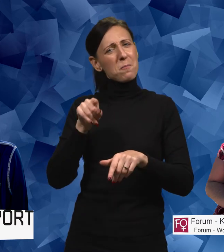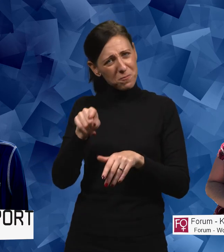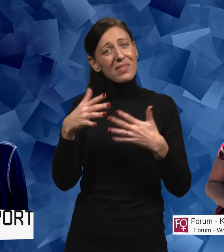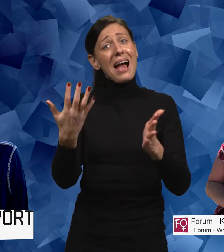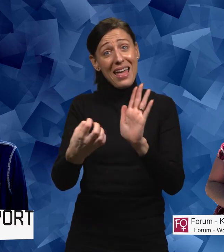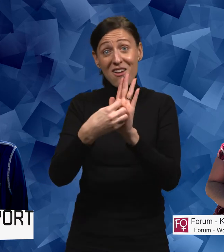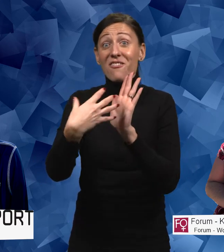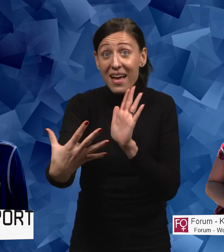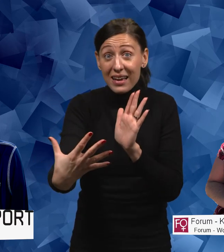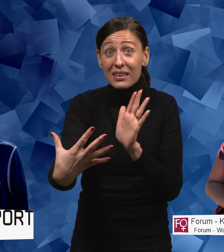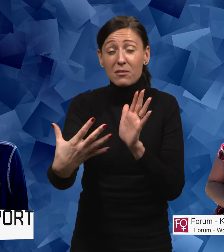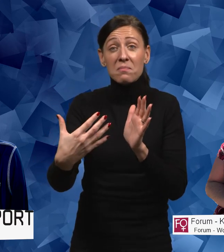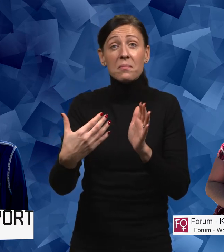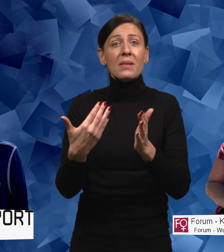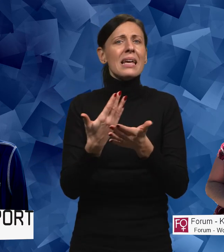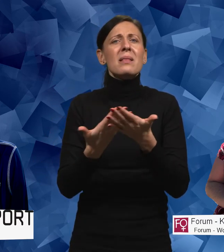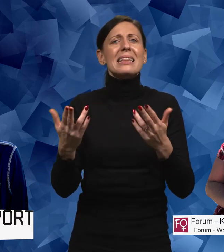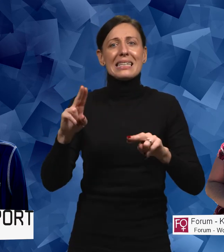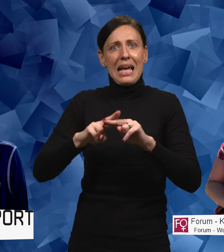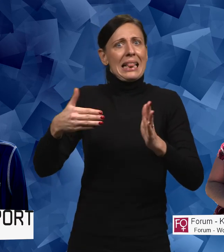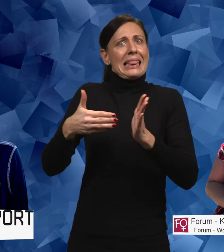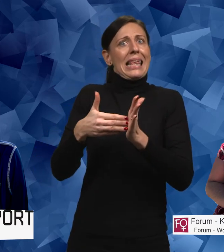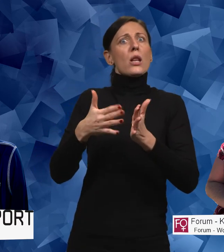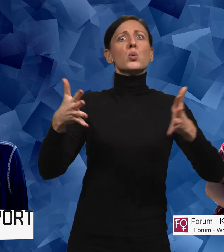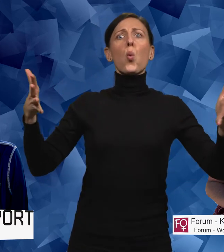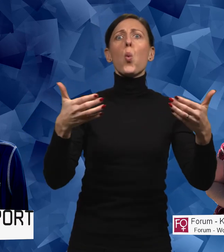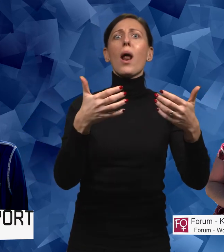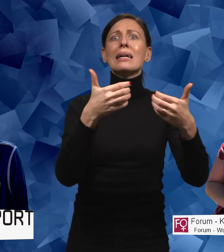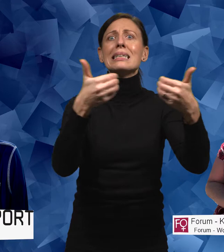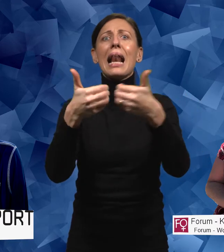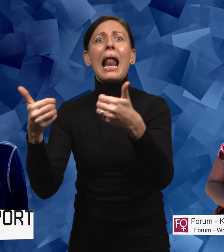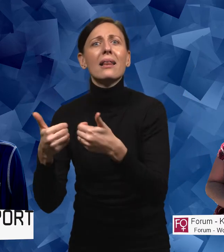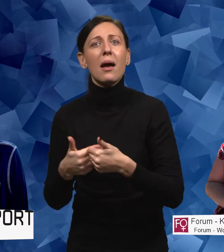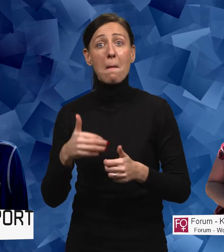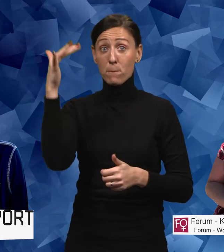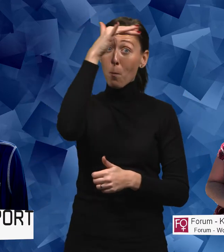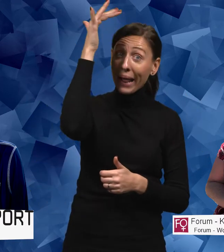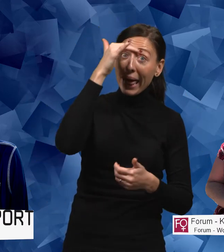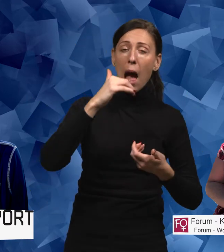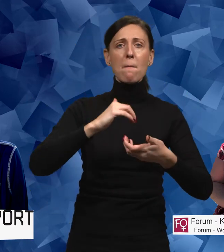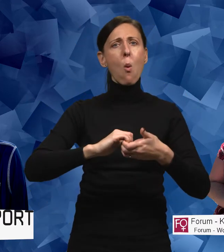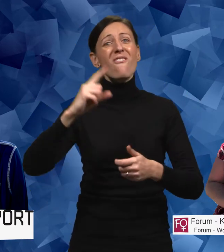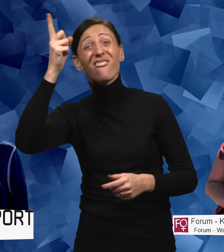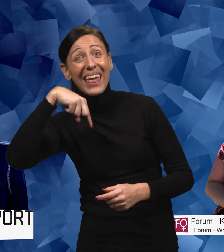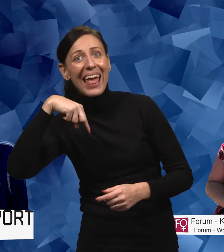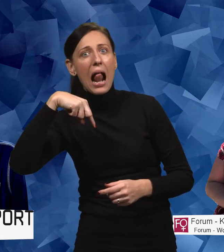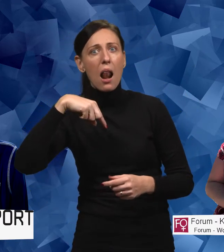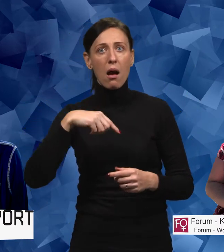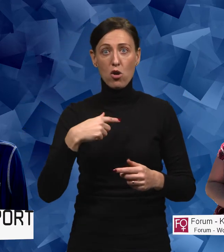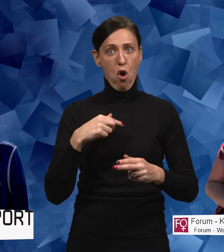får ju då effekten att man inte känner till att det är de här stora skillnaderna. Och problem och felaktigheter som man inte